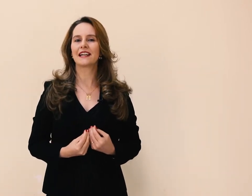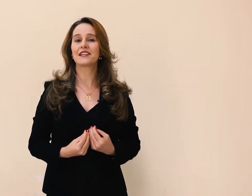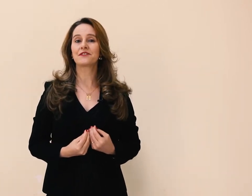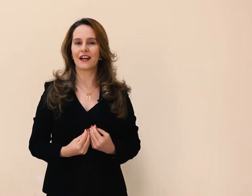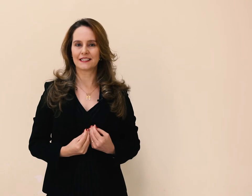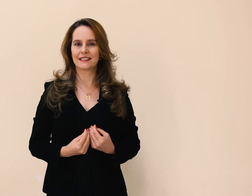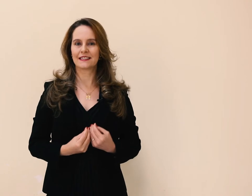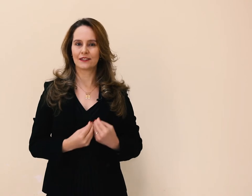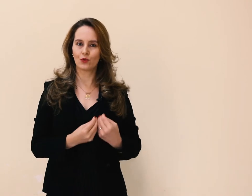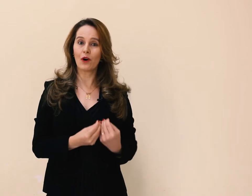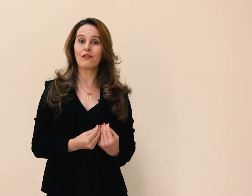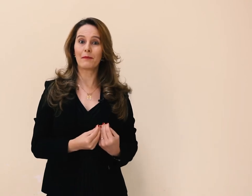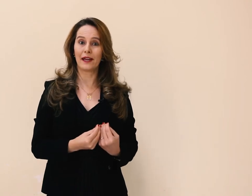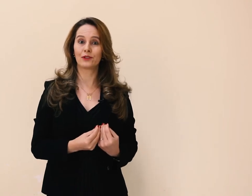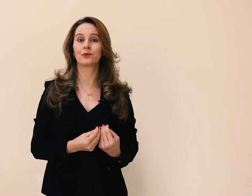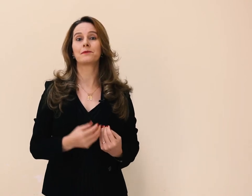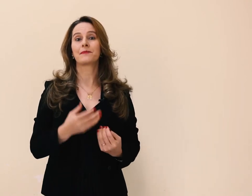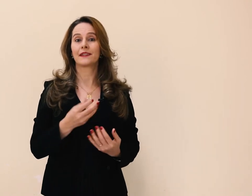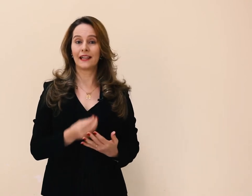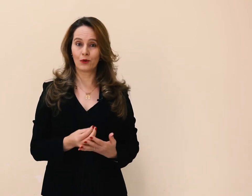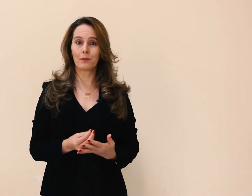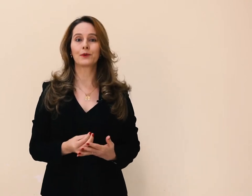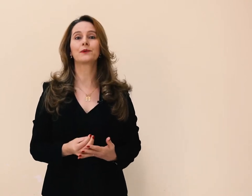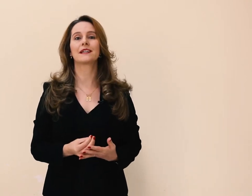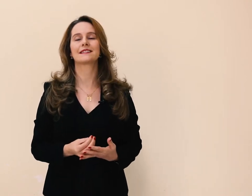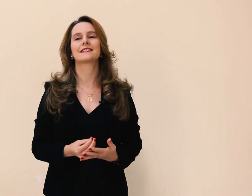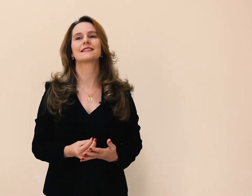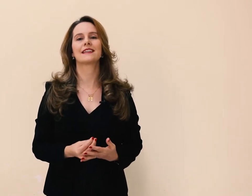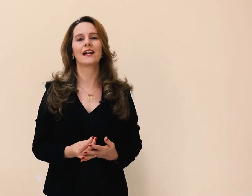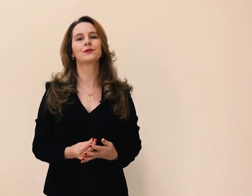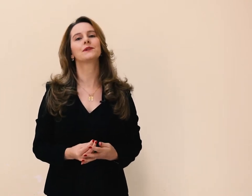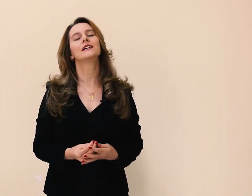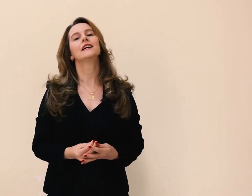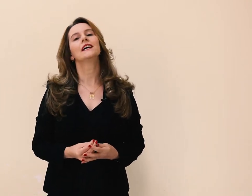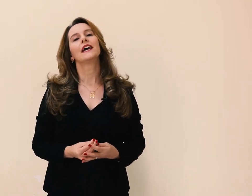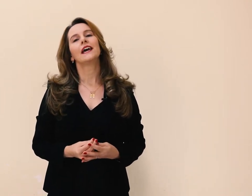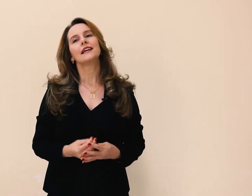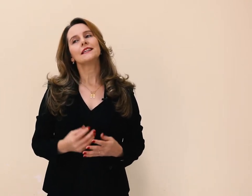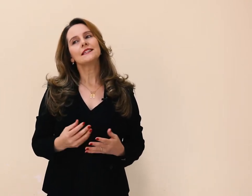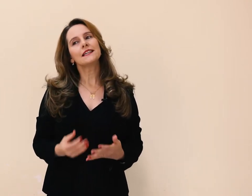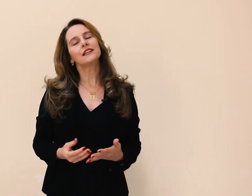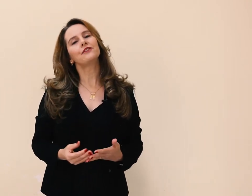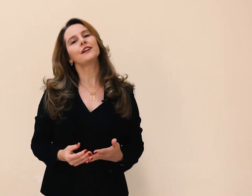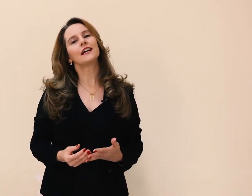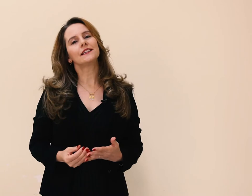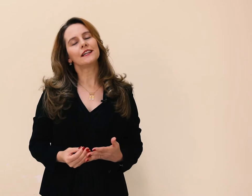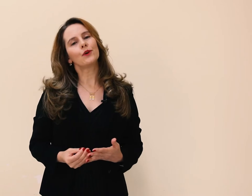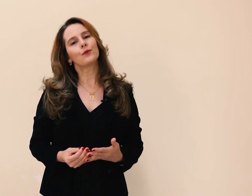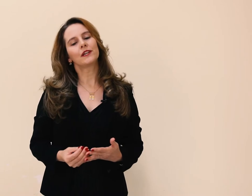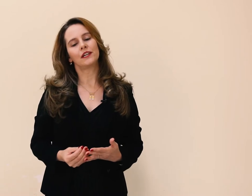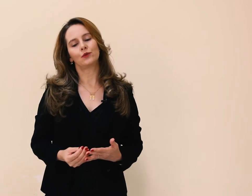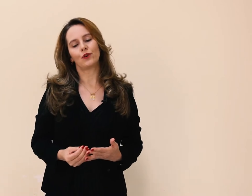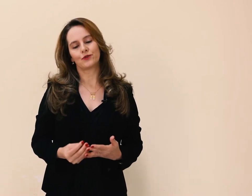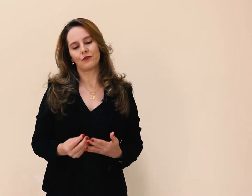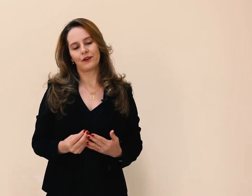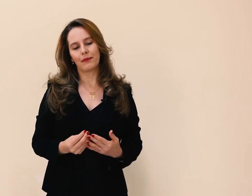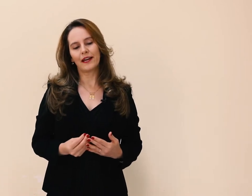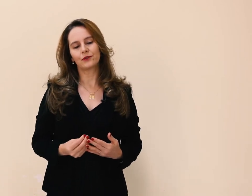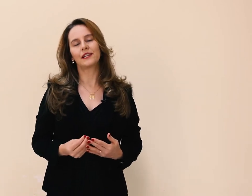sinais faz, do alfabeto da língua portuguesa, certo? Significa, então, que o nosso alfabeto da